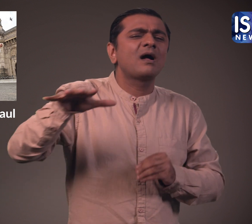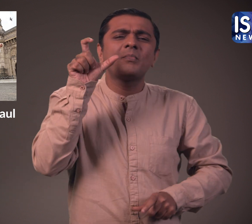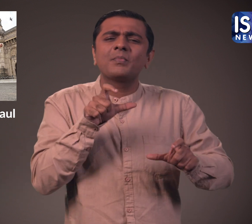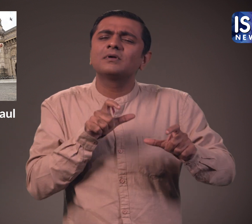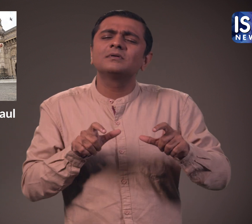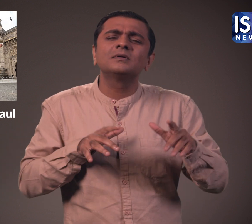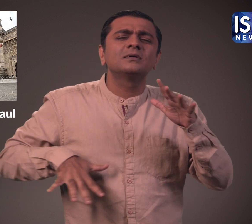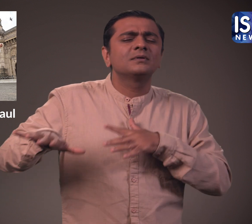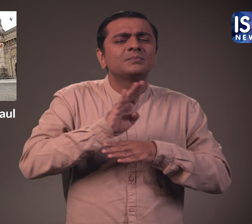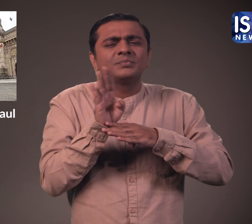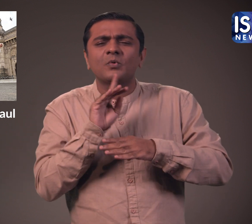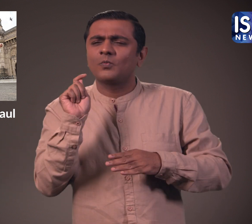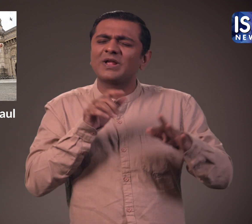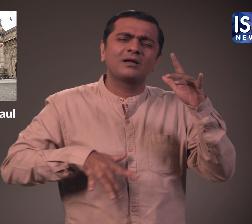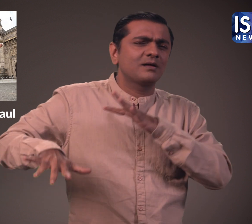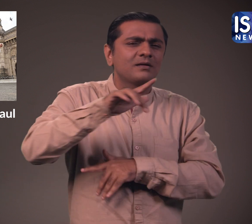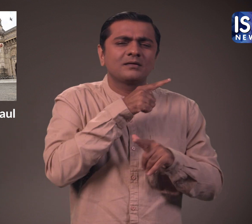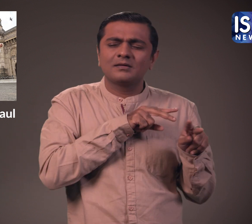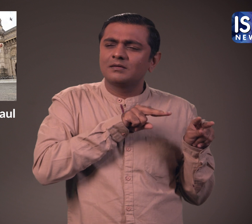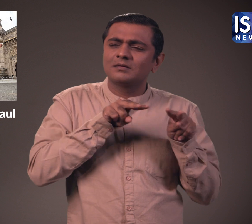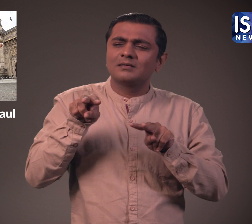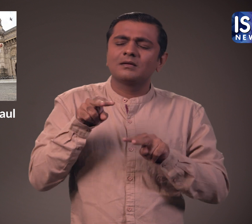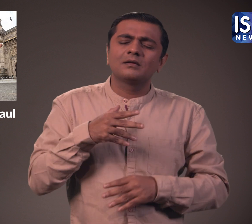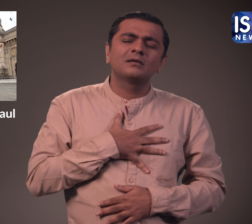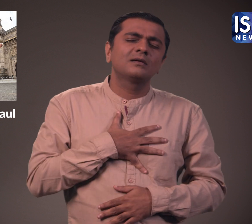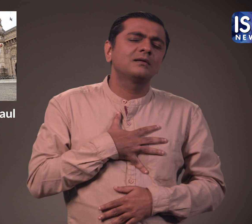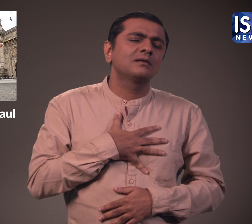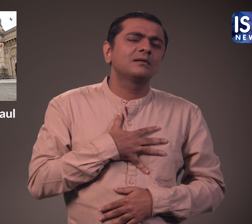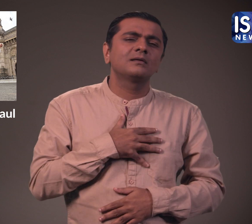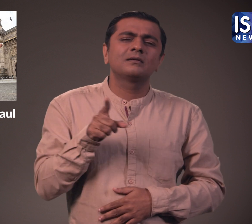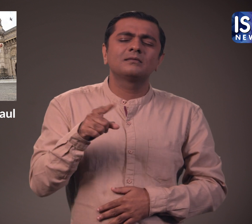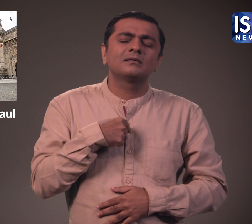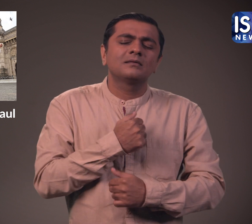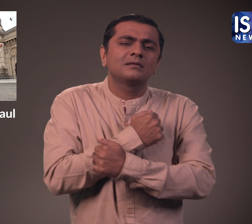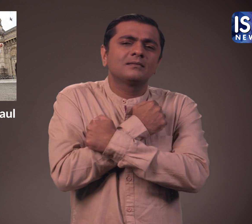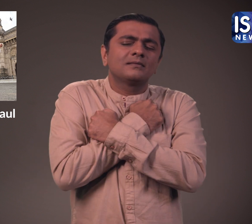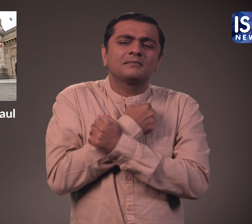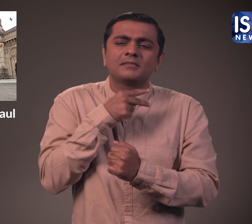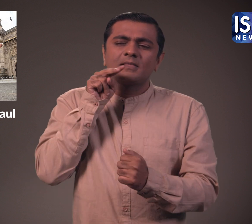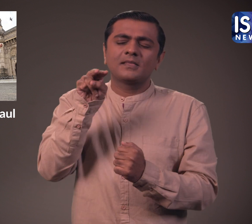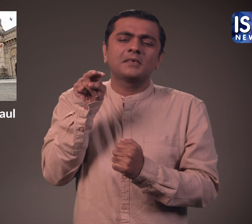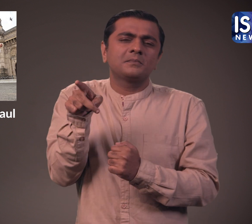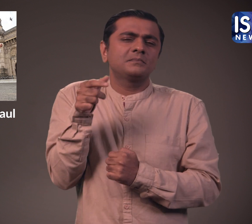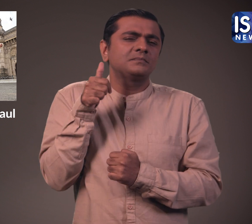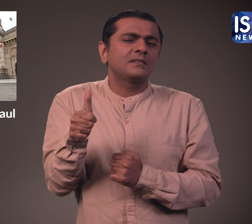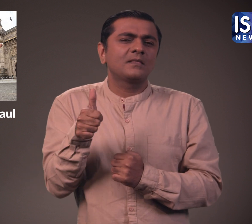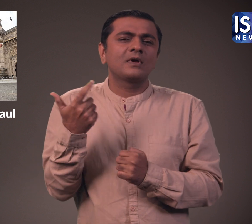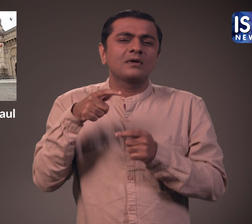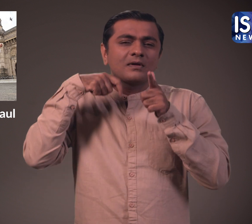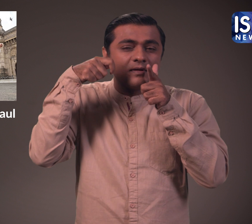वह किसी से बहुत प्रभावित हुआ और उन्हें